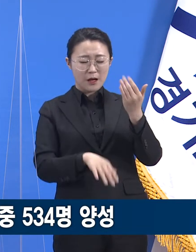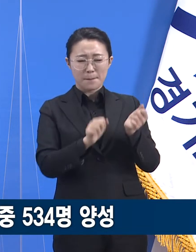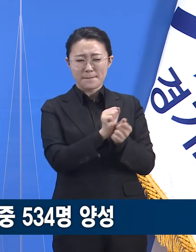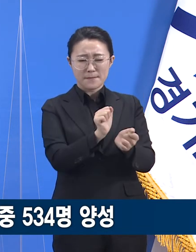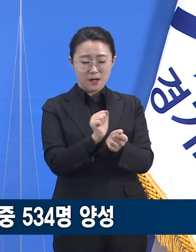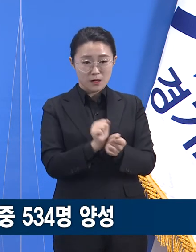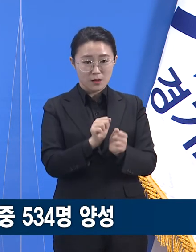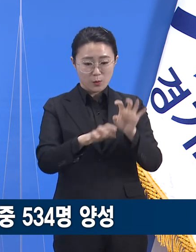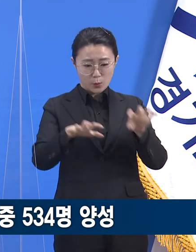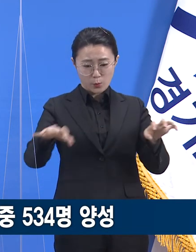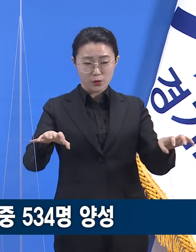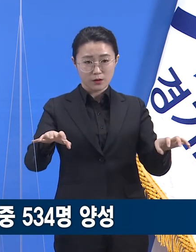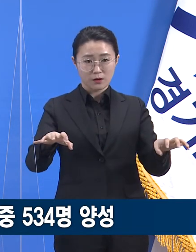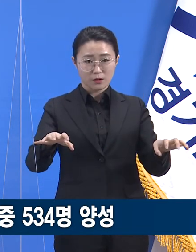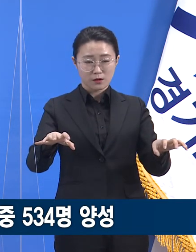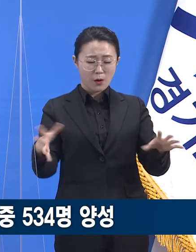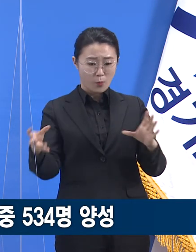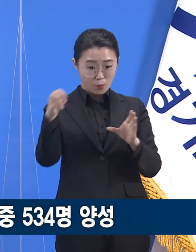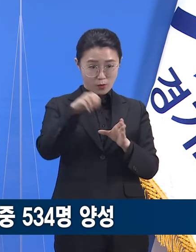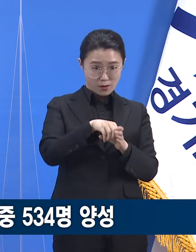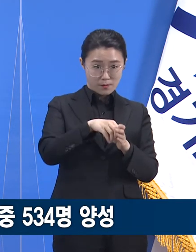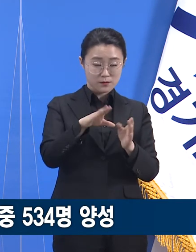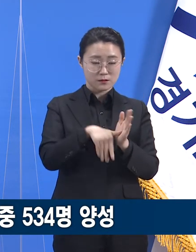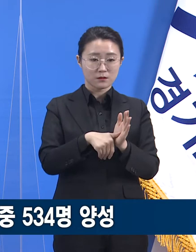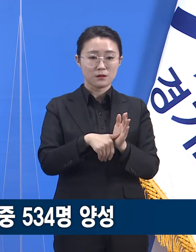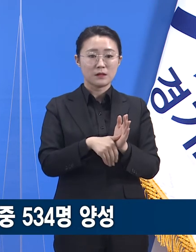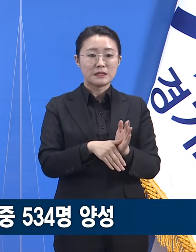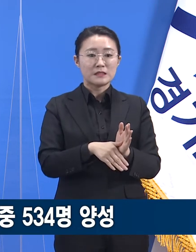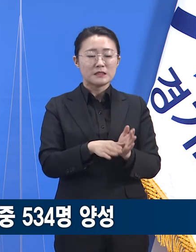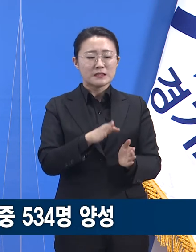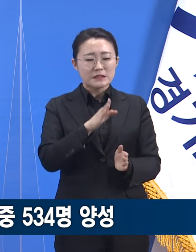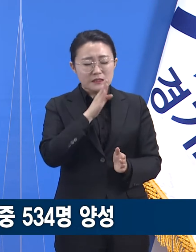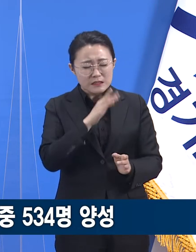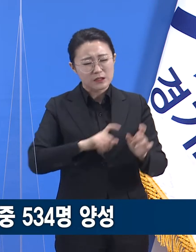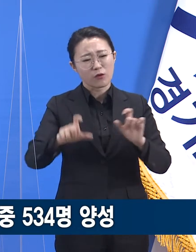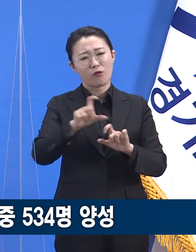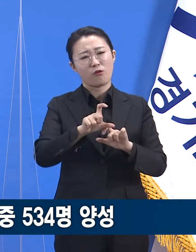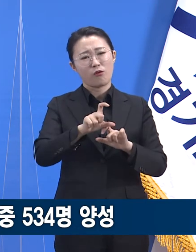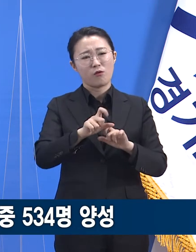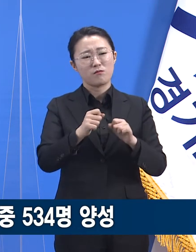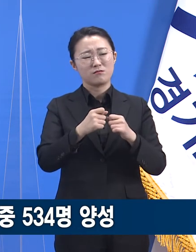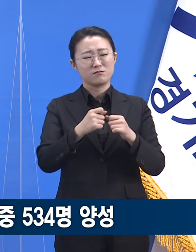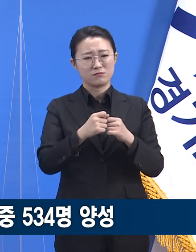등까지 생각한다면 실제 관련된 사례는 훨씬 더 많습니다.